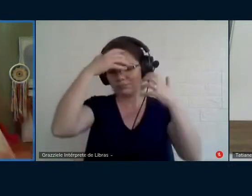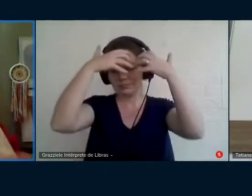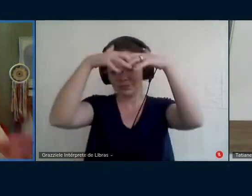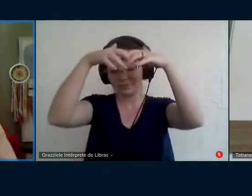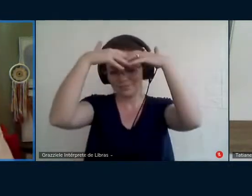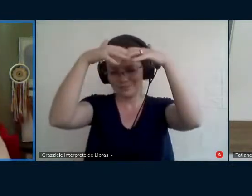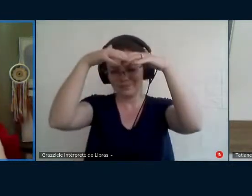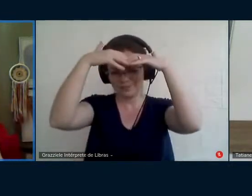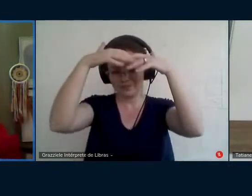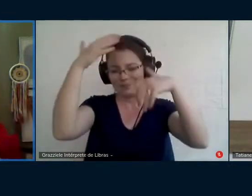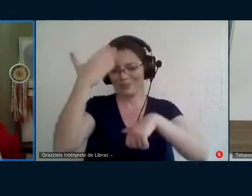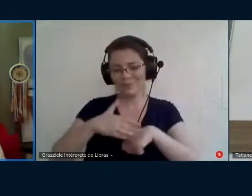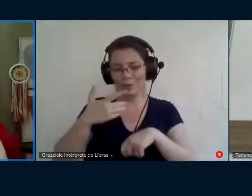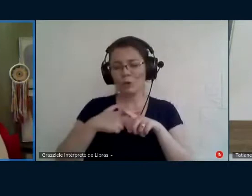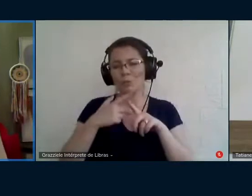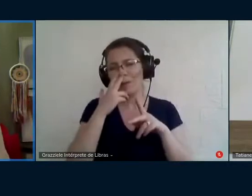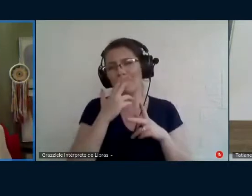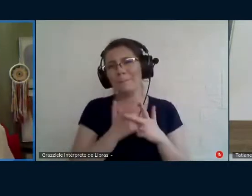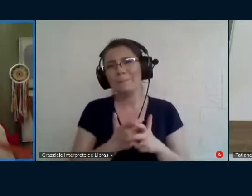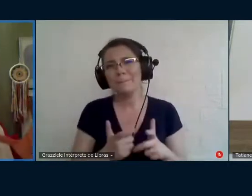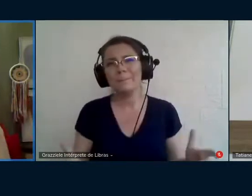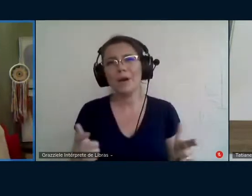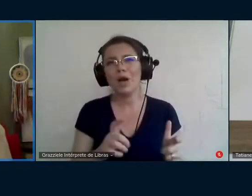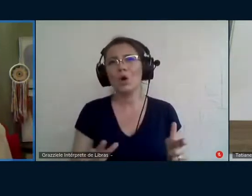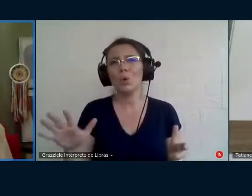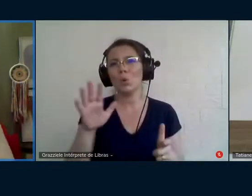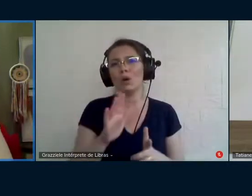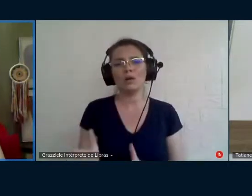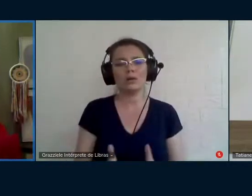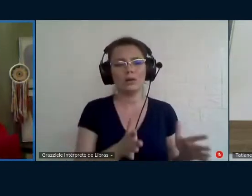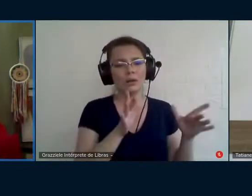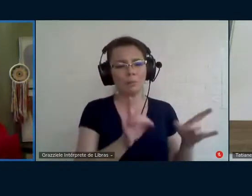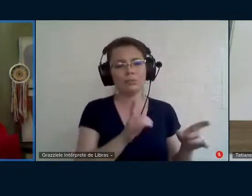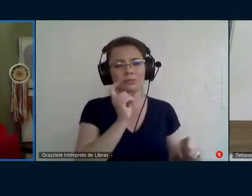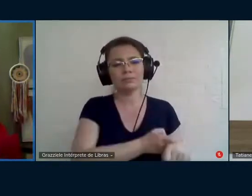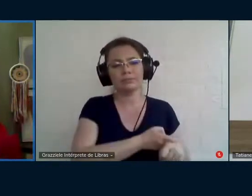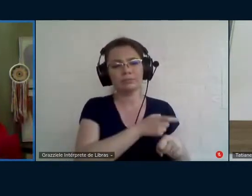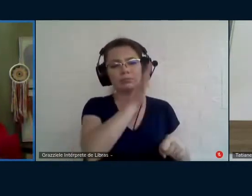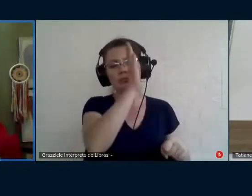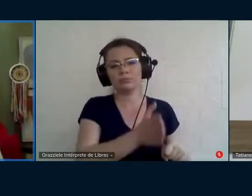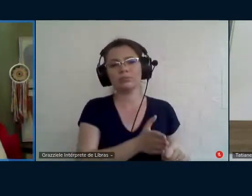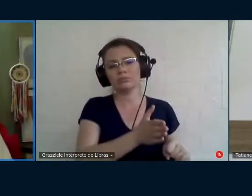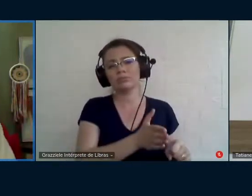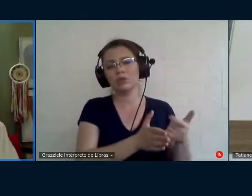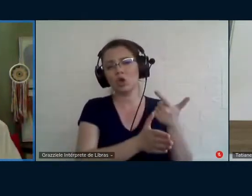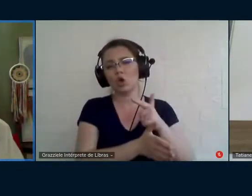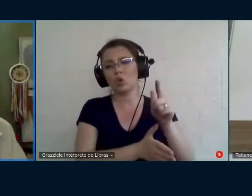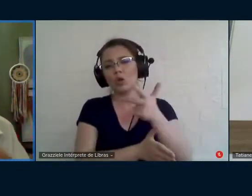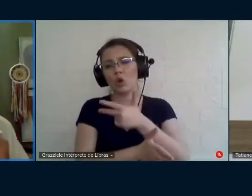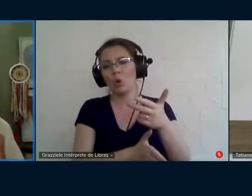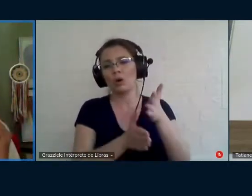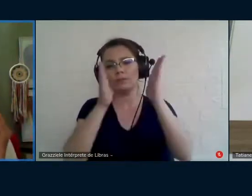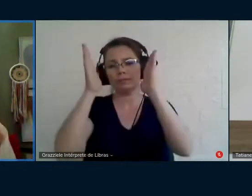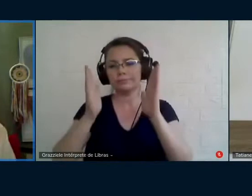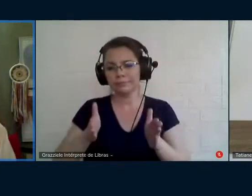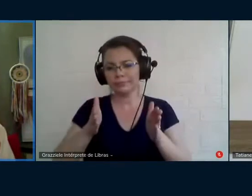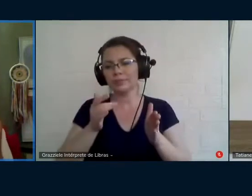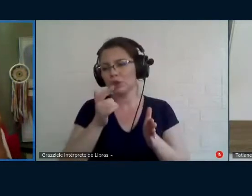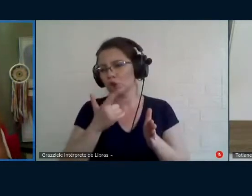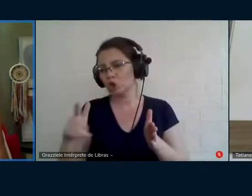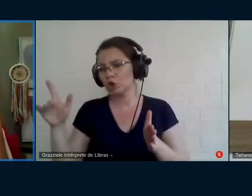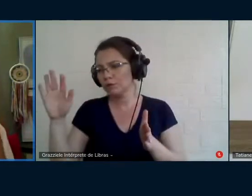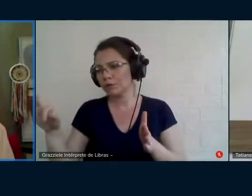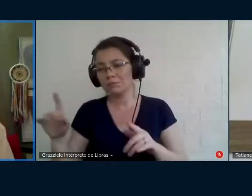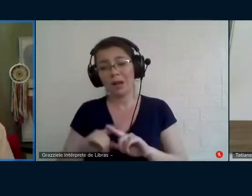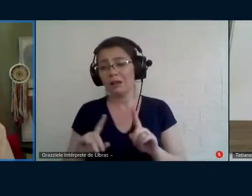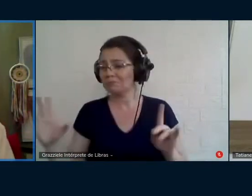geral eles ficam blocados literalmente, uma coisa está aqui, outra coisa está ali e você no final faz uma conclusão e eu achei que você